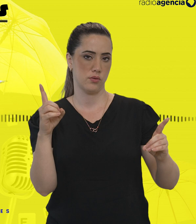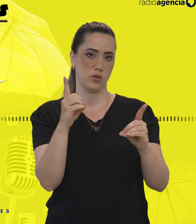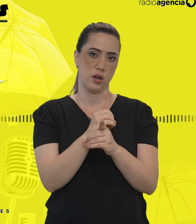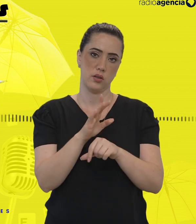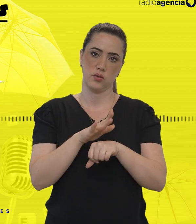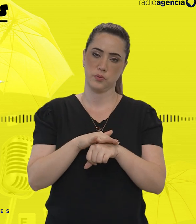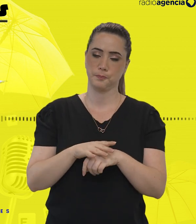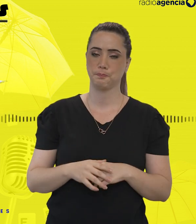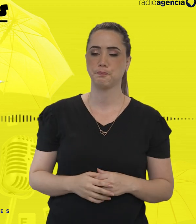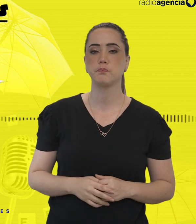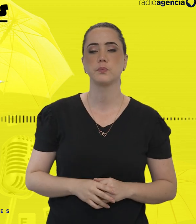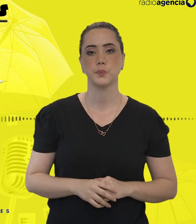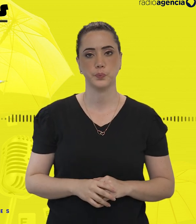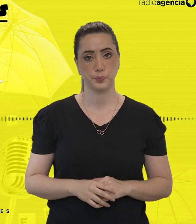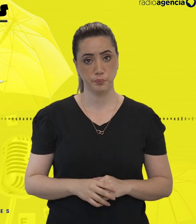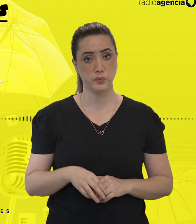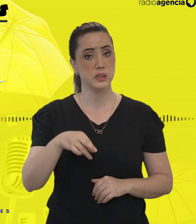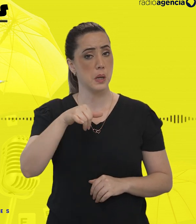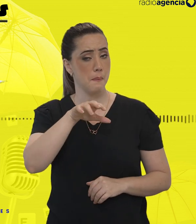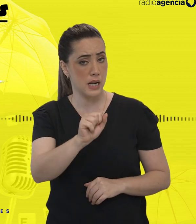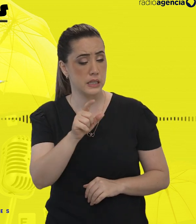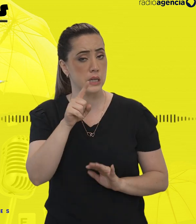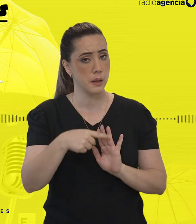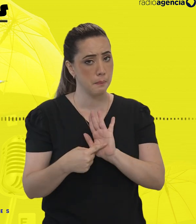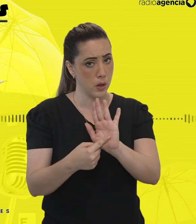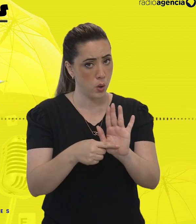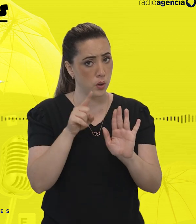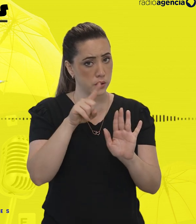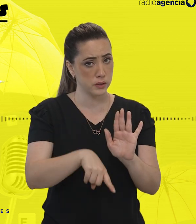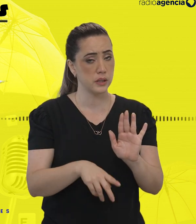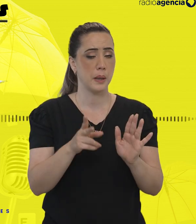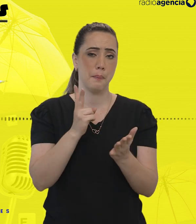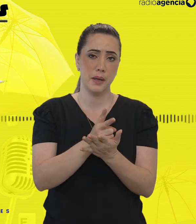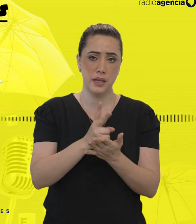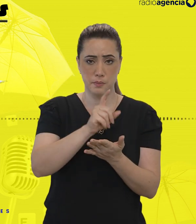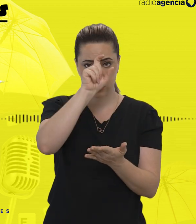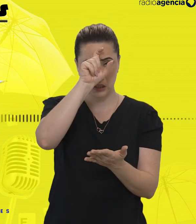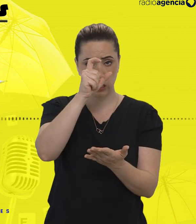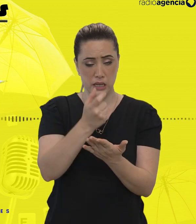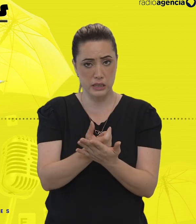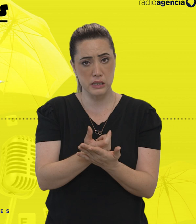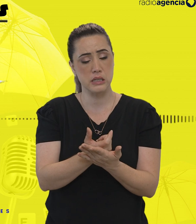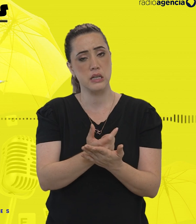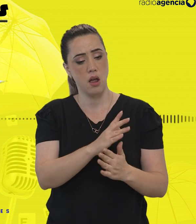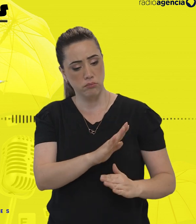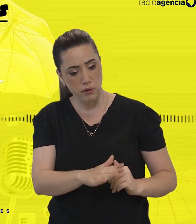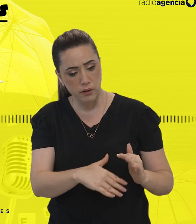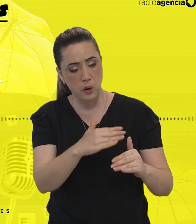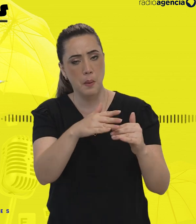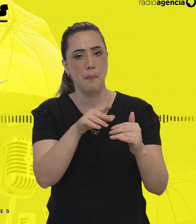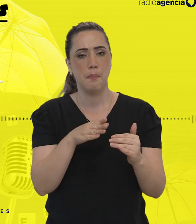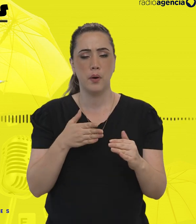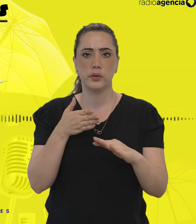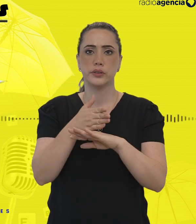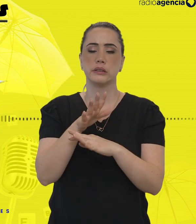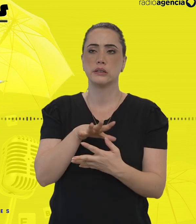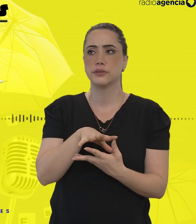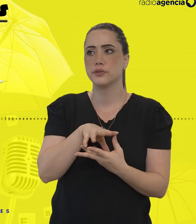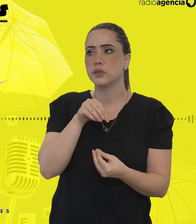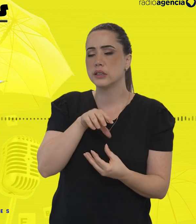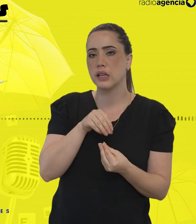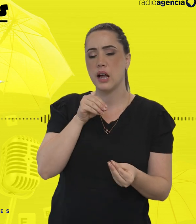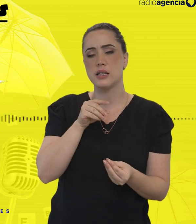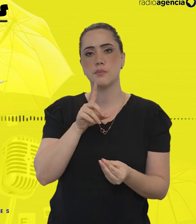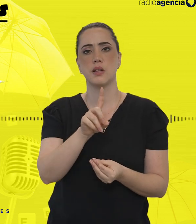de que a dislexia, mesmo sendo um transtorno que se manifesta já na infância, pode chegar até a vida adulta como fantasma no meio da sala.